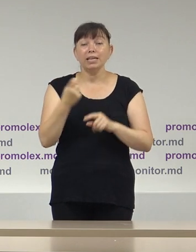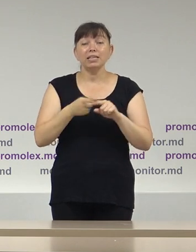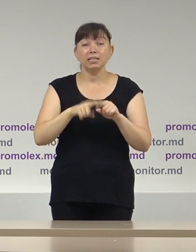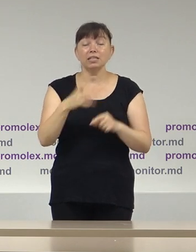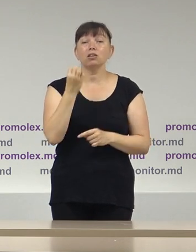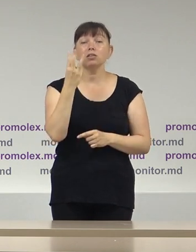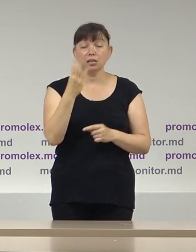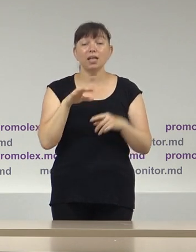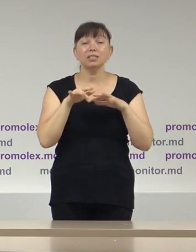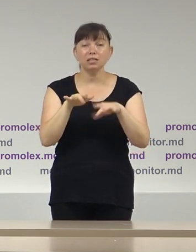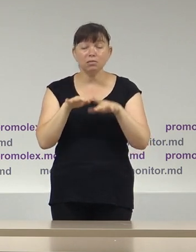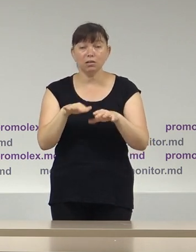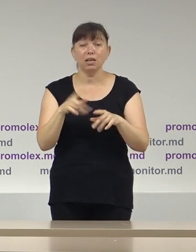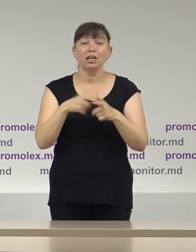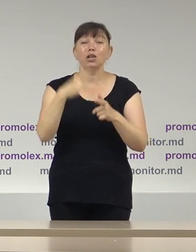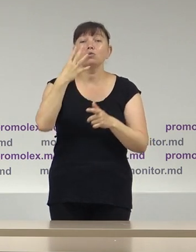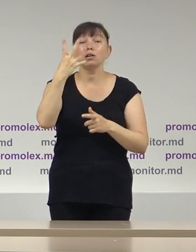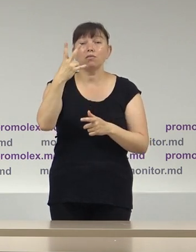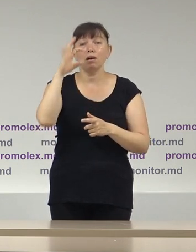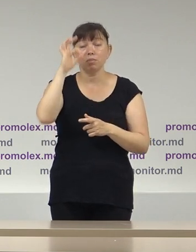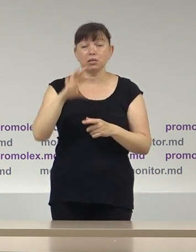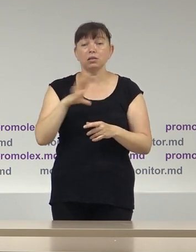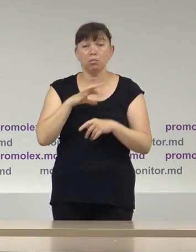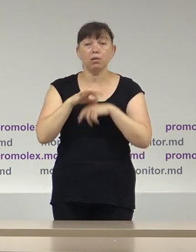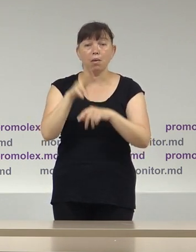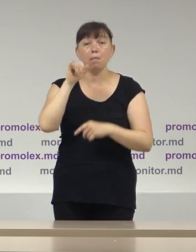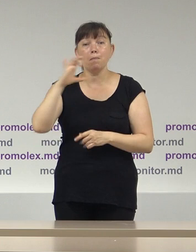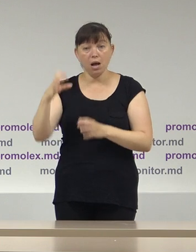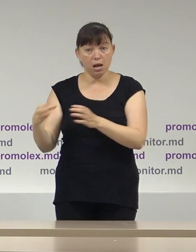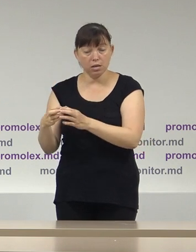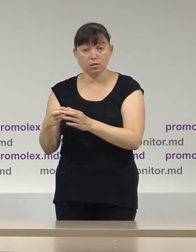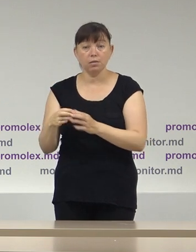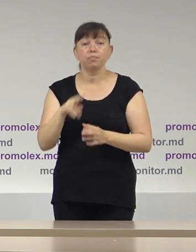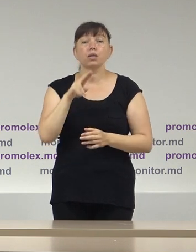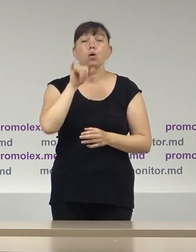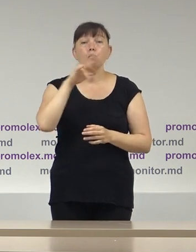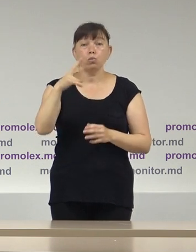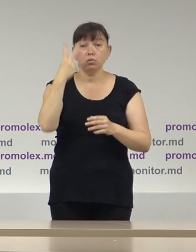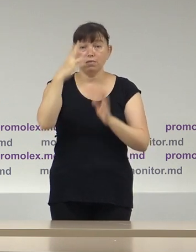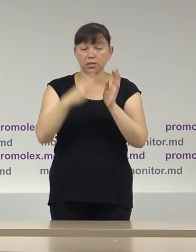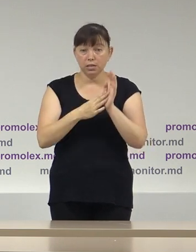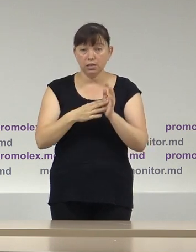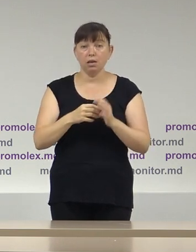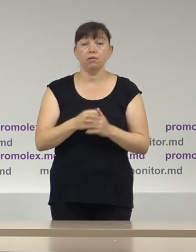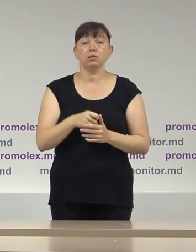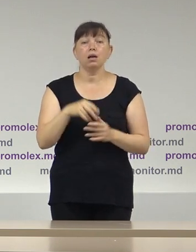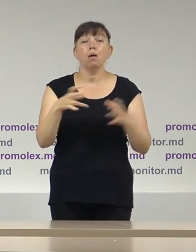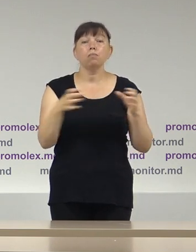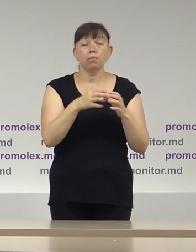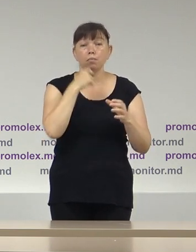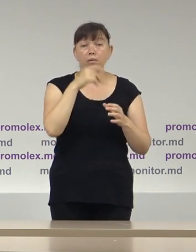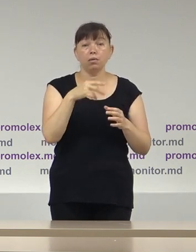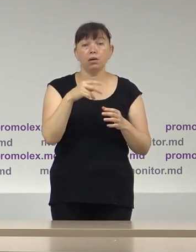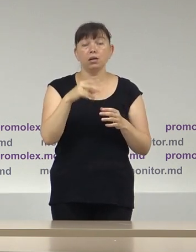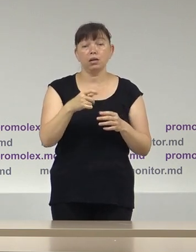activități sau 42% au fost desfășurate de către PAS, de către PUN 29%, Partidul Politic,